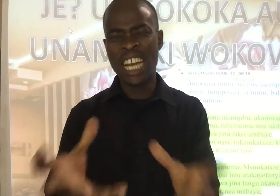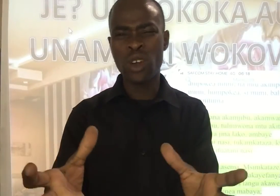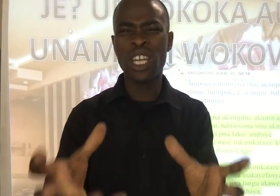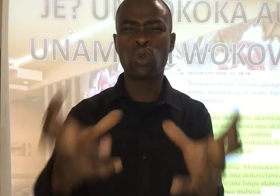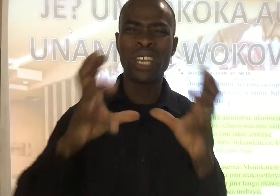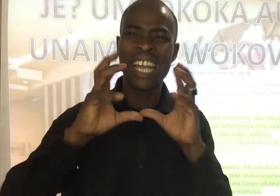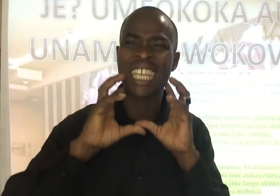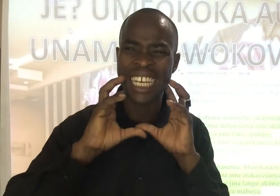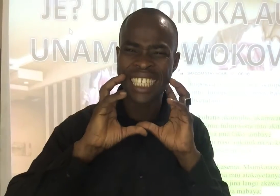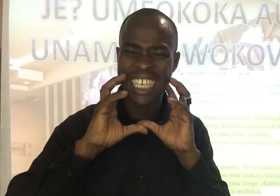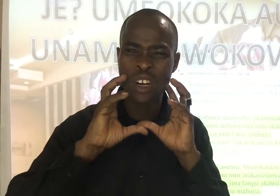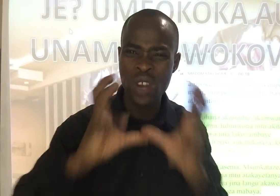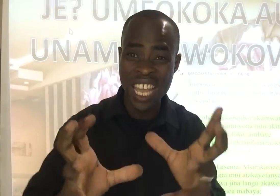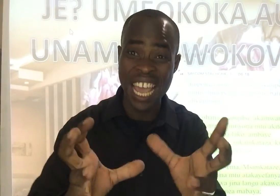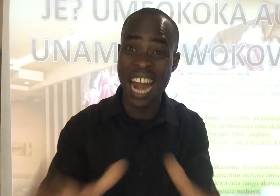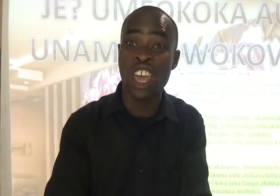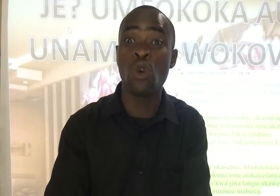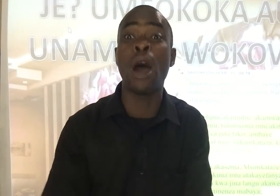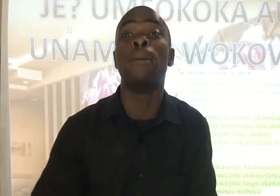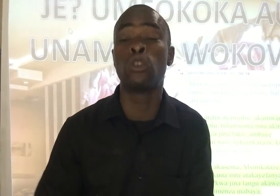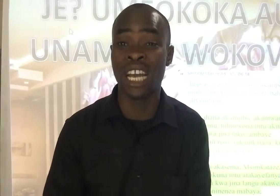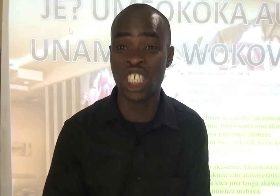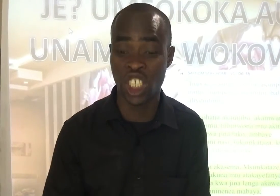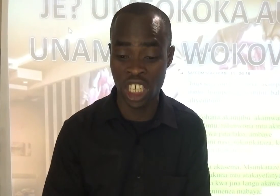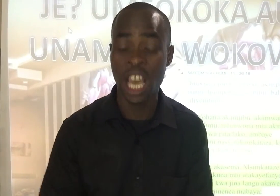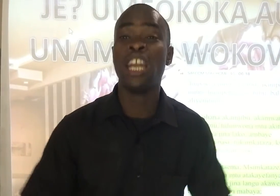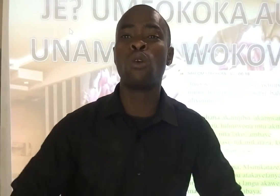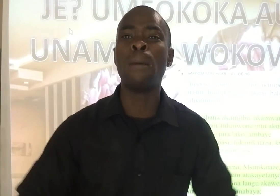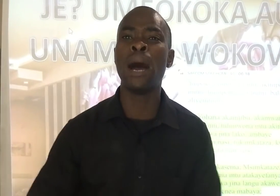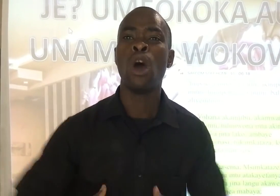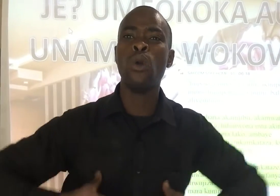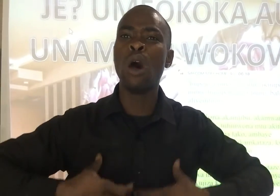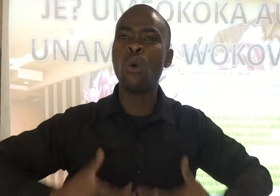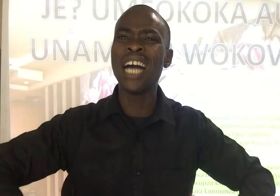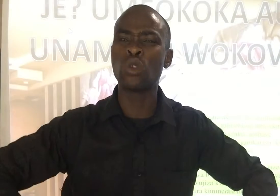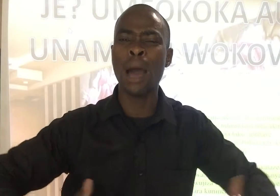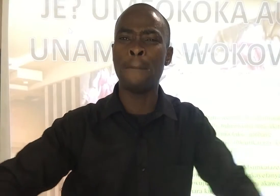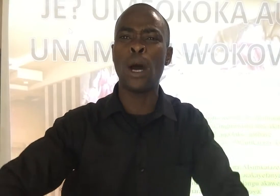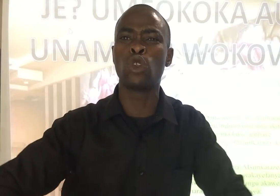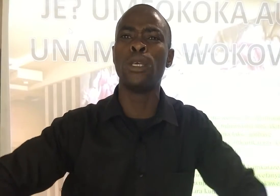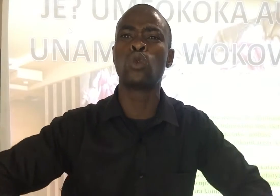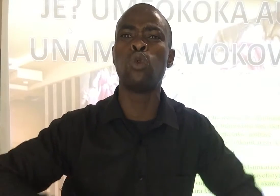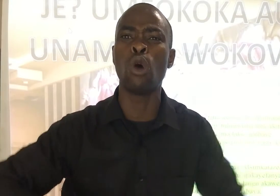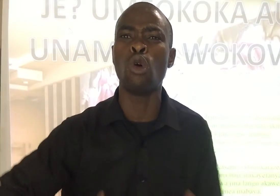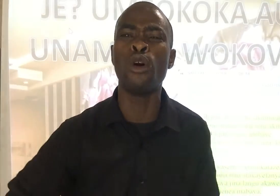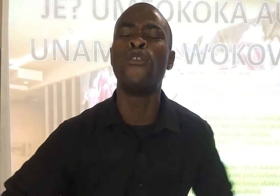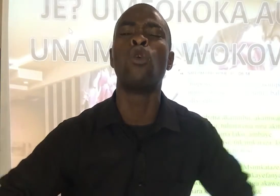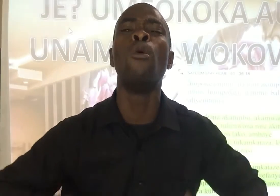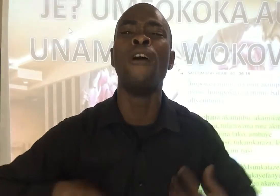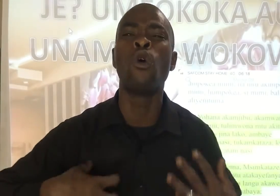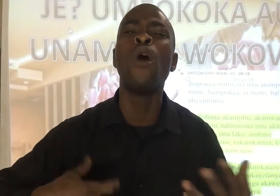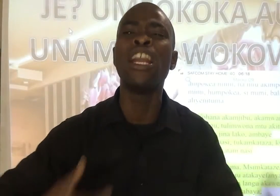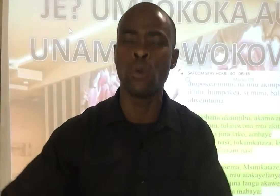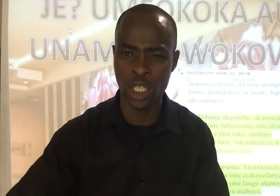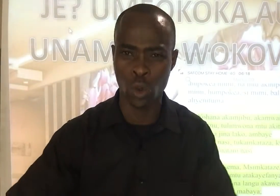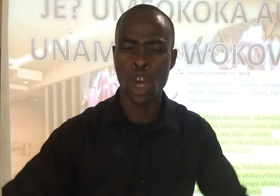neno hili tukileta katika dunia ya leo Ambao tunaishi Ni kwamba Kuna watu ambao tumechukua okofu kuwa ni wetu